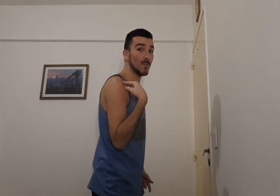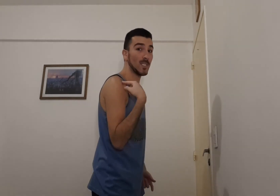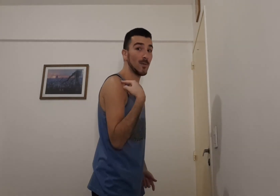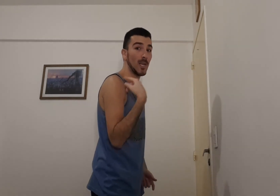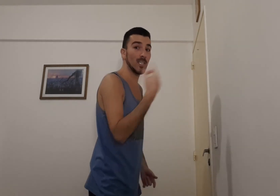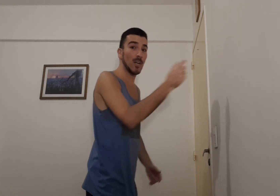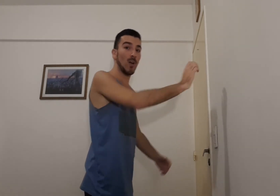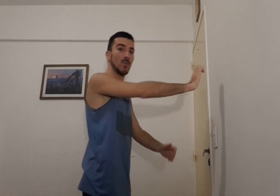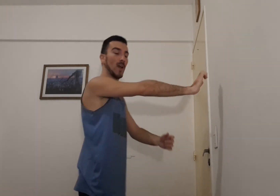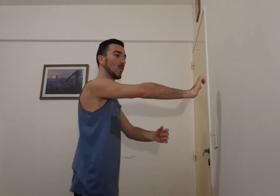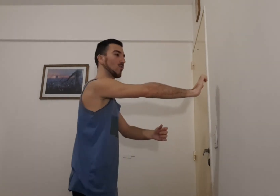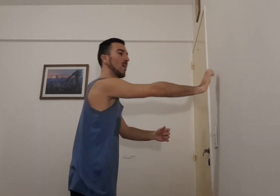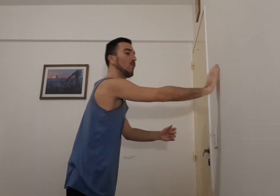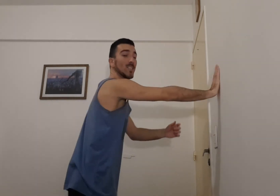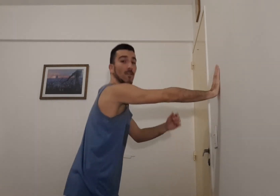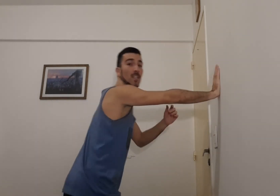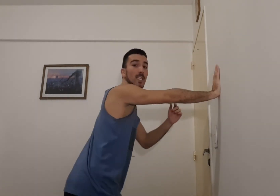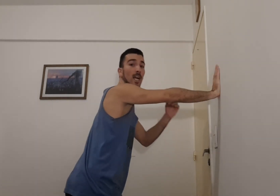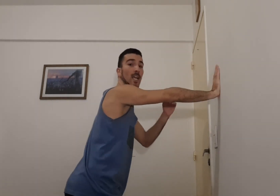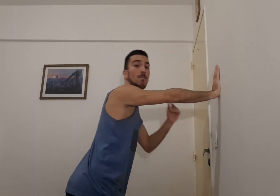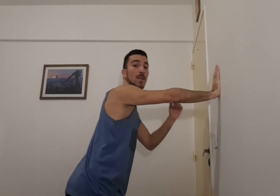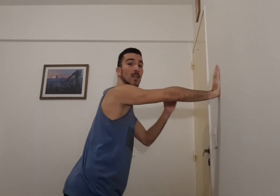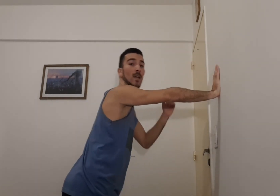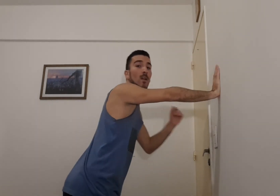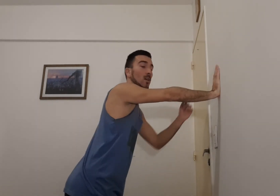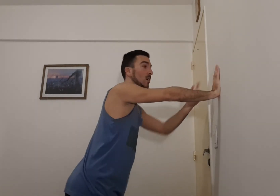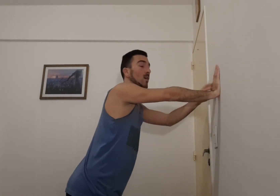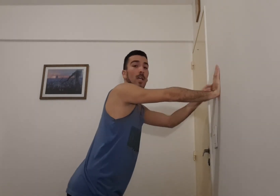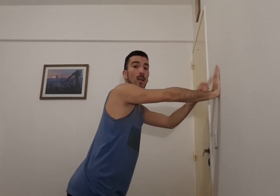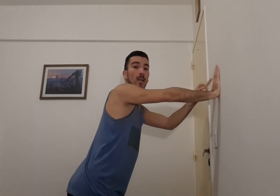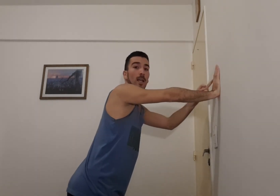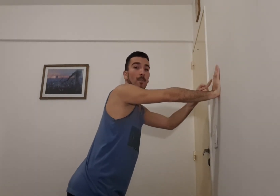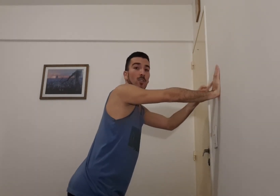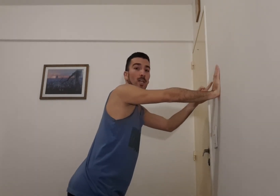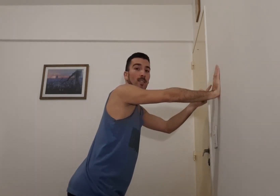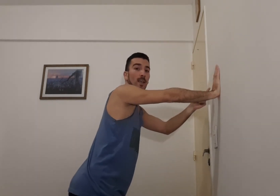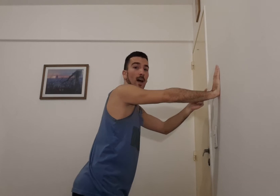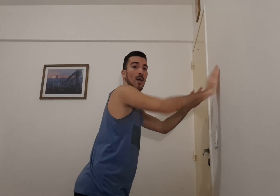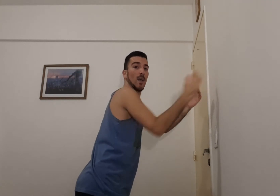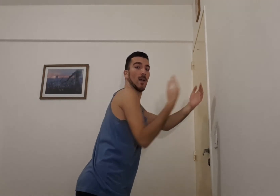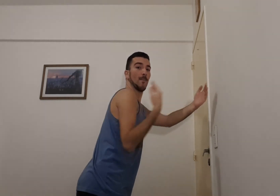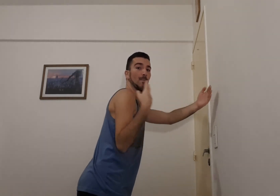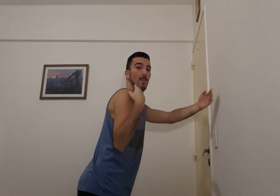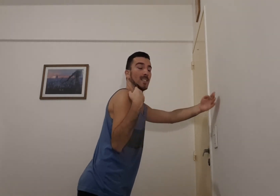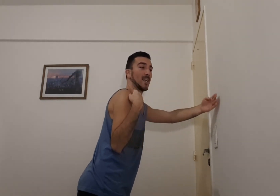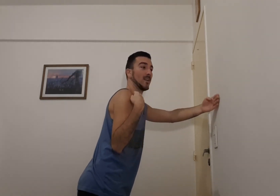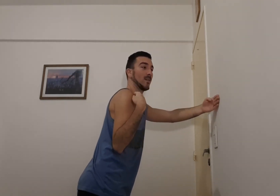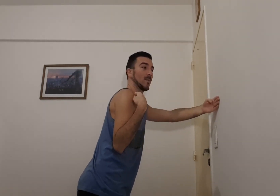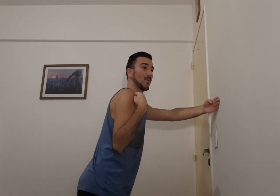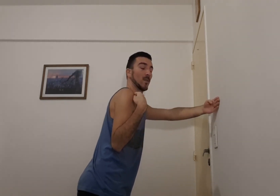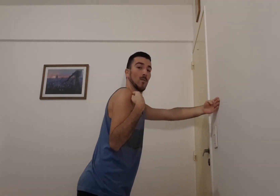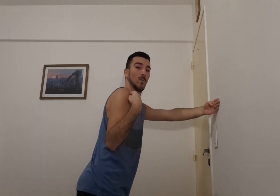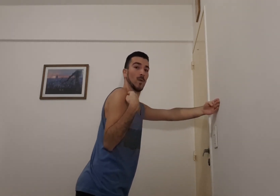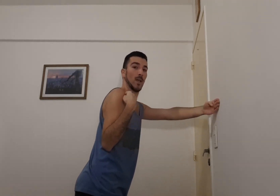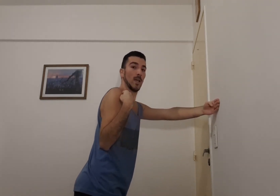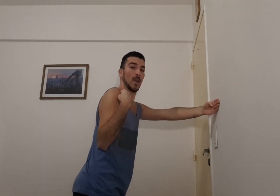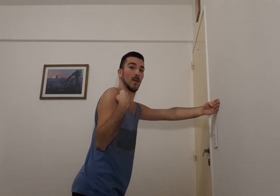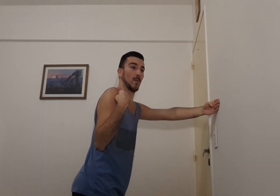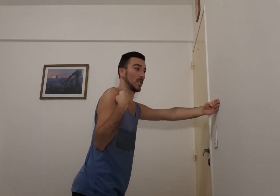es invisible. Ya no hay una fuerza física que impide que la persona se da. Va a ser, a